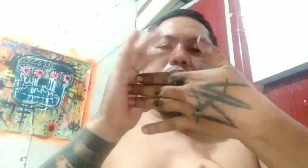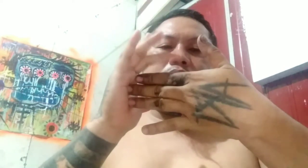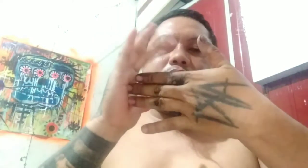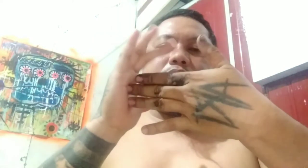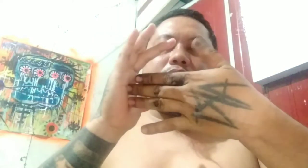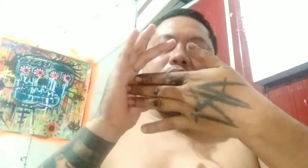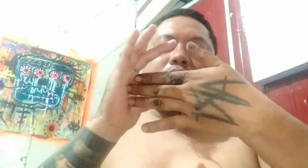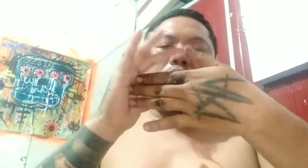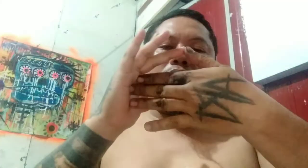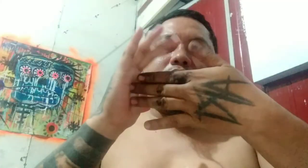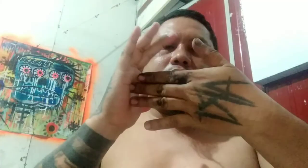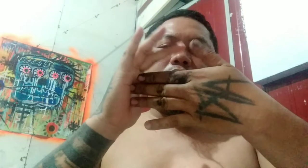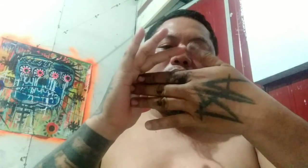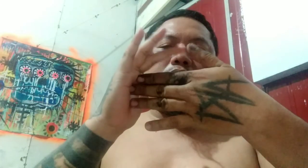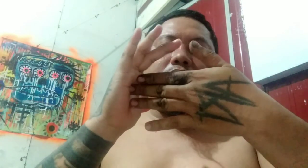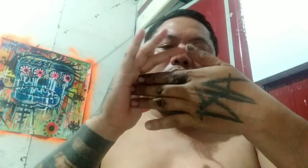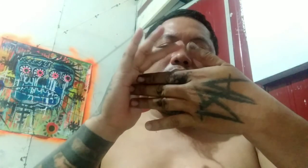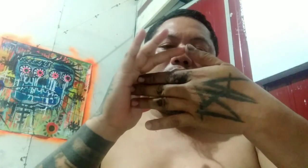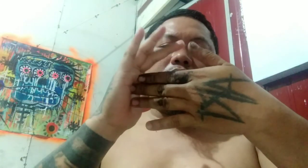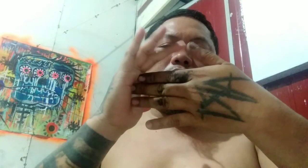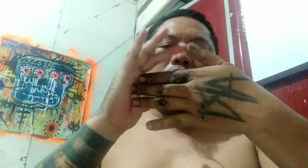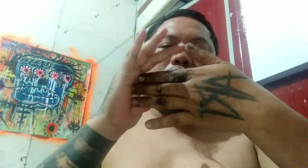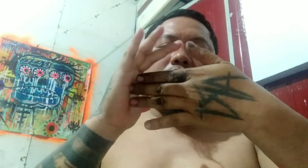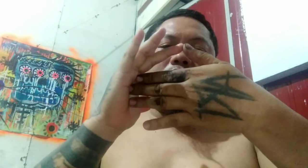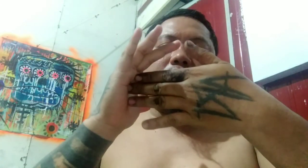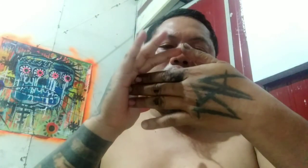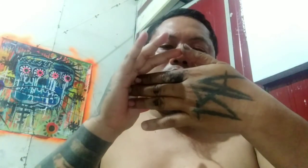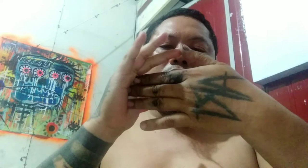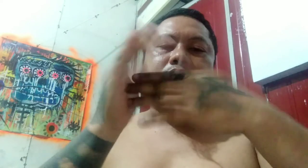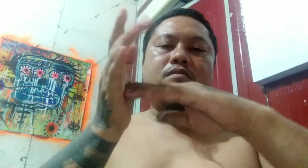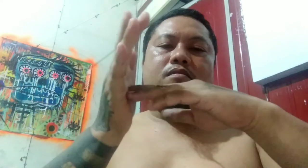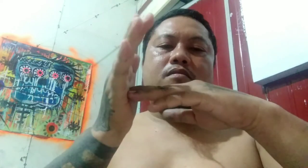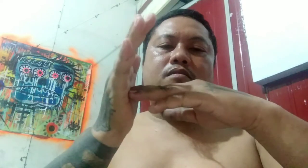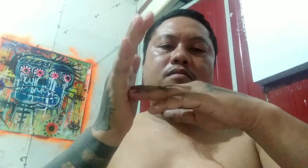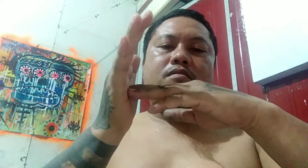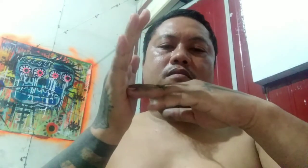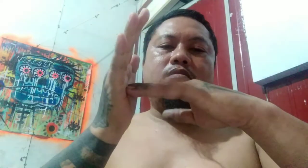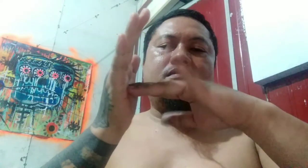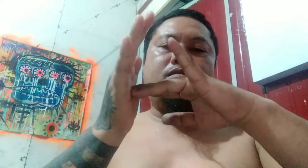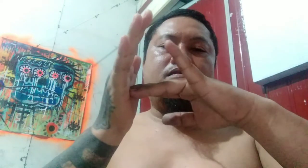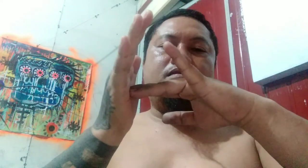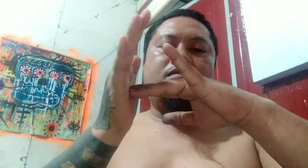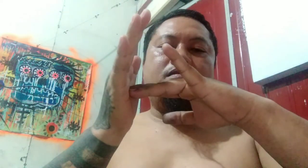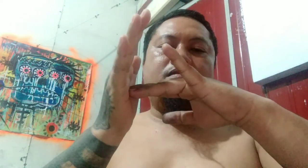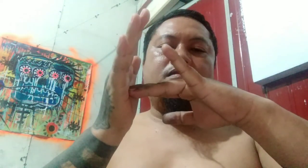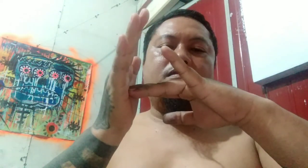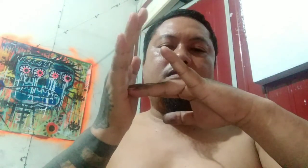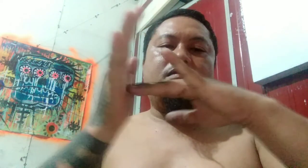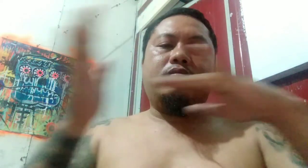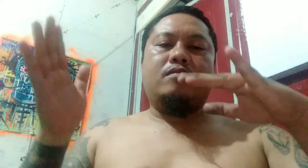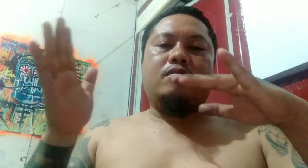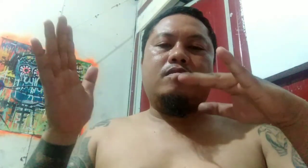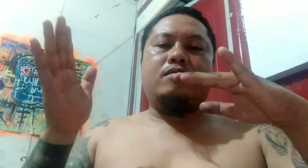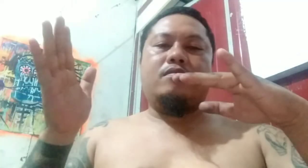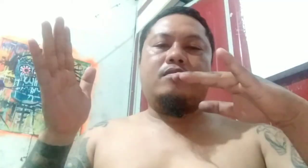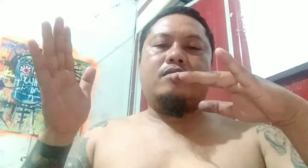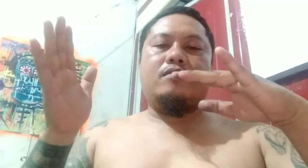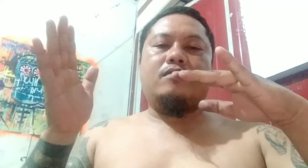Professor Dennis may mga ibang nagsasabi na kailangan ba talaga natin ang factor